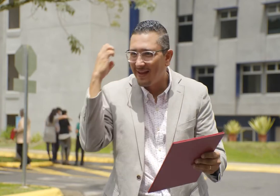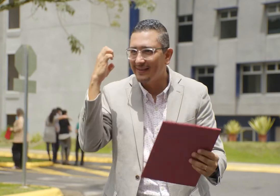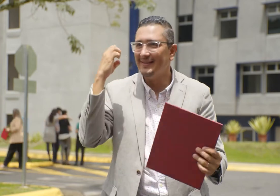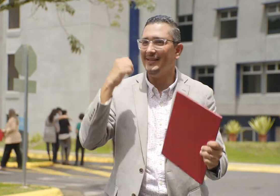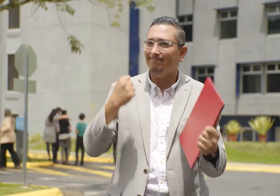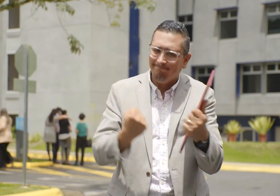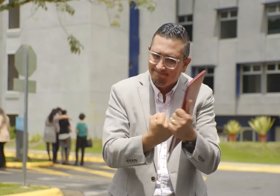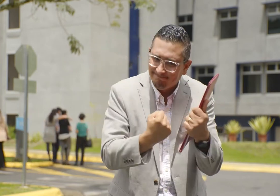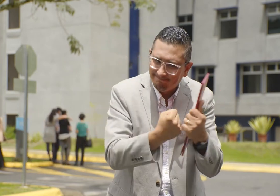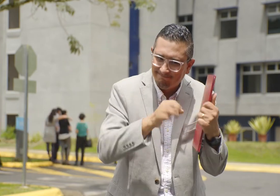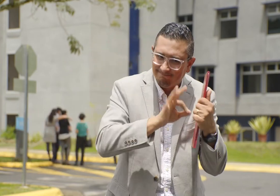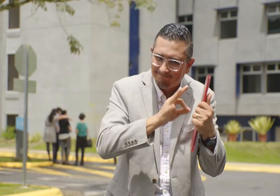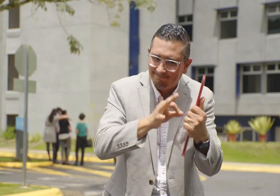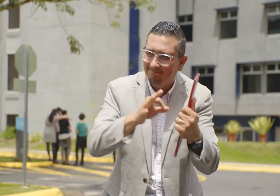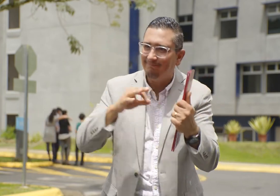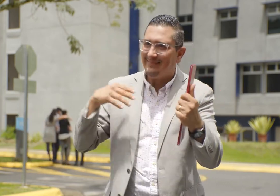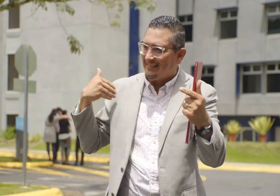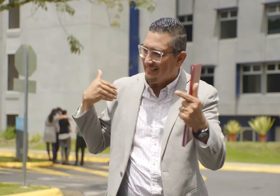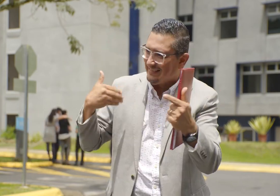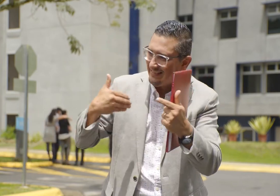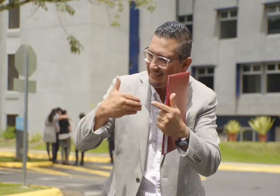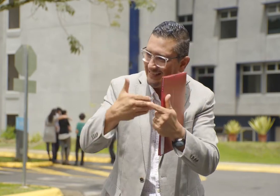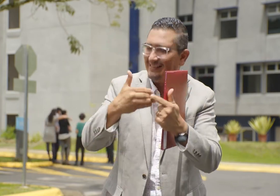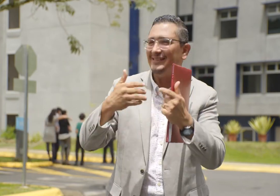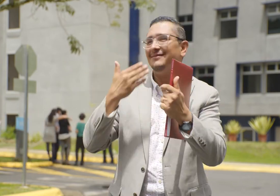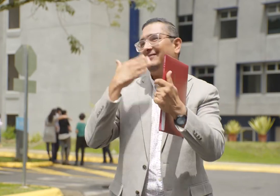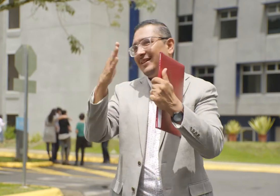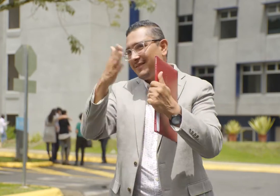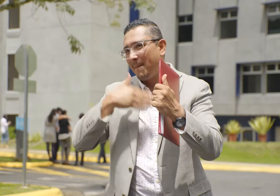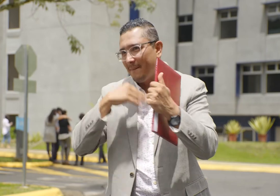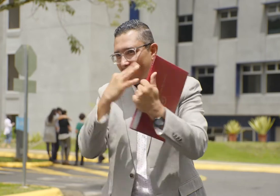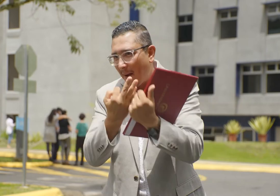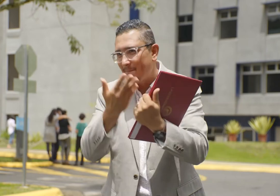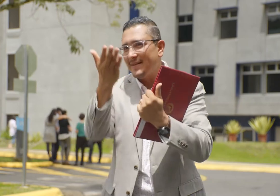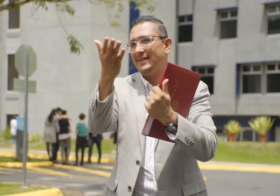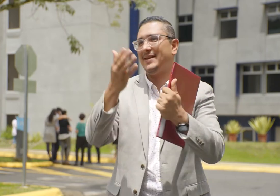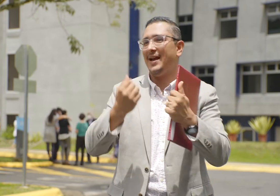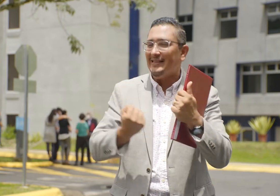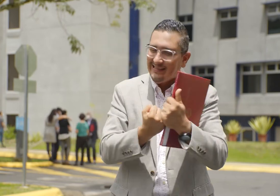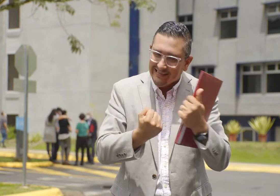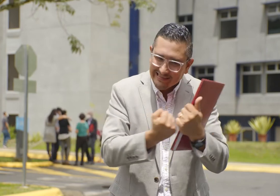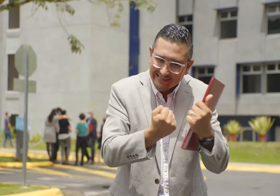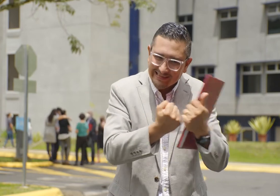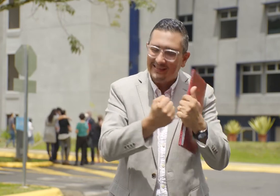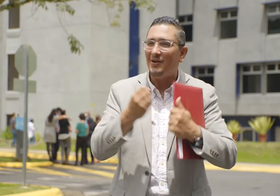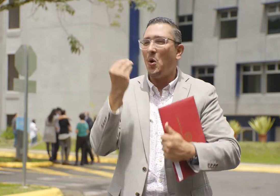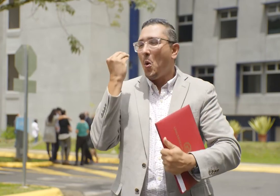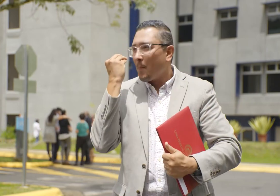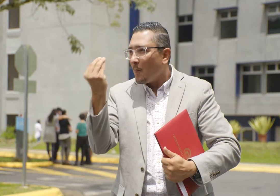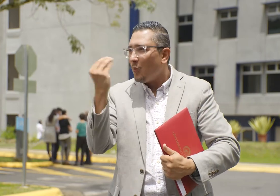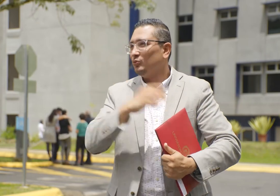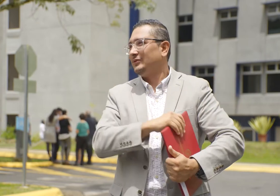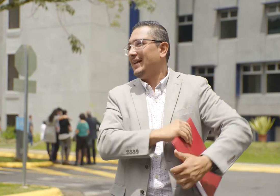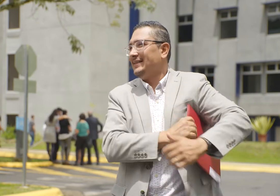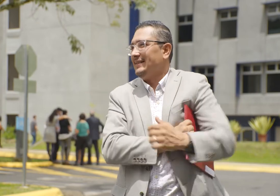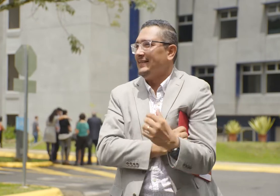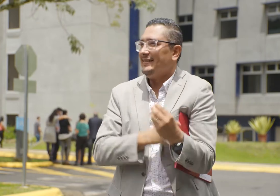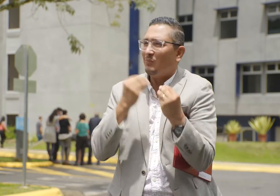intérprete, a los intérpretes que también otros que tuve, a mi familia que fue un apoyo, de verdad que muchísimo